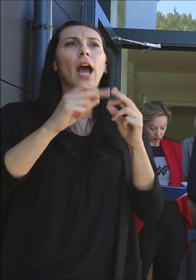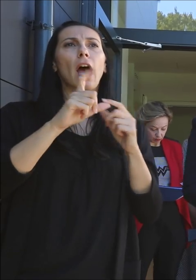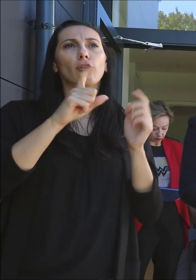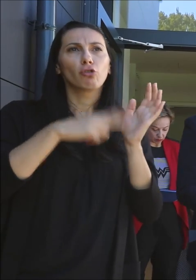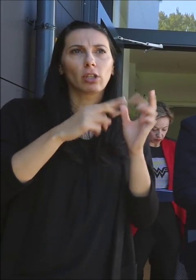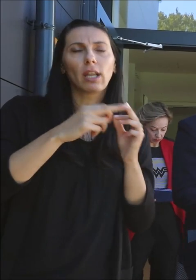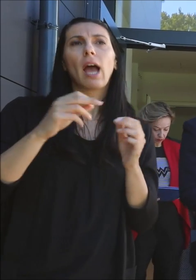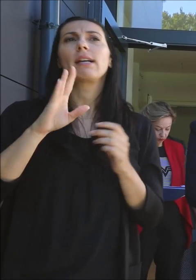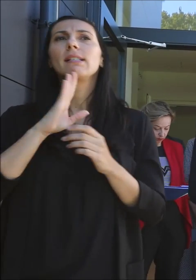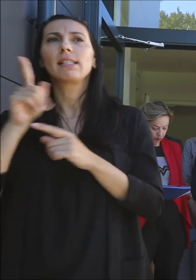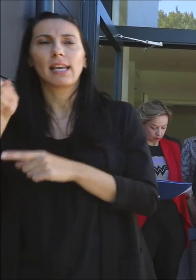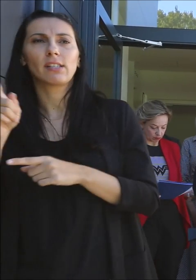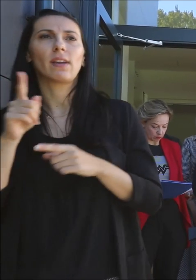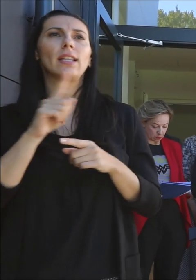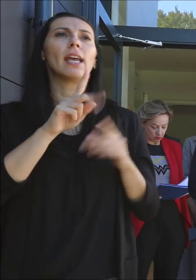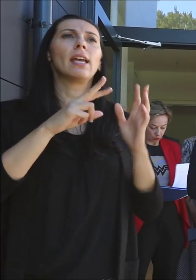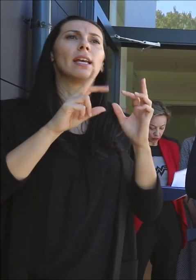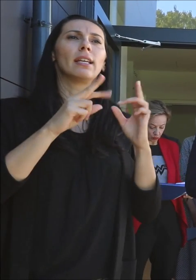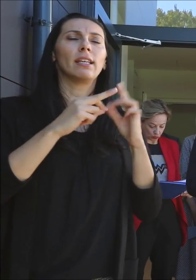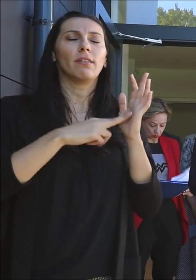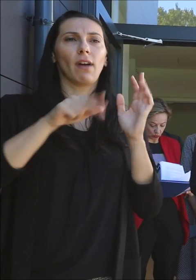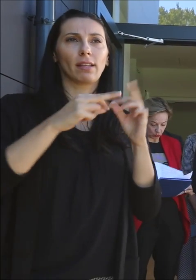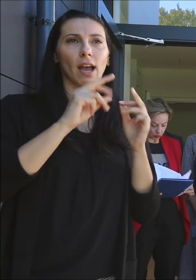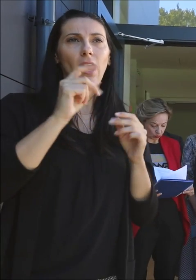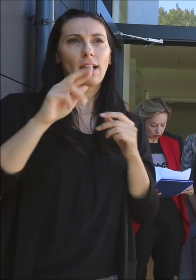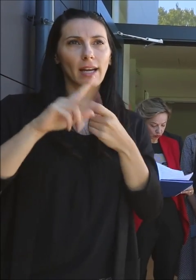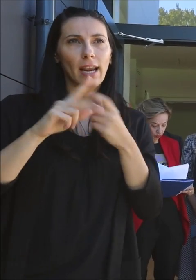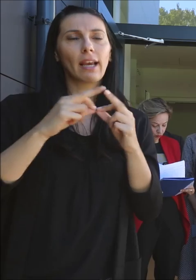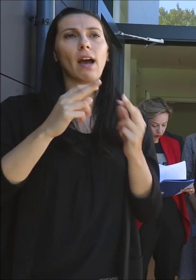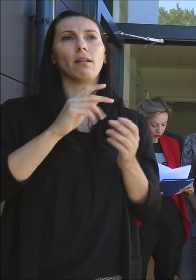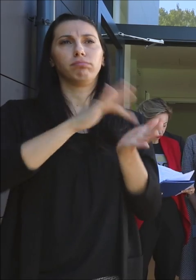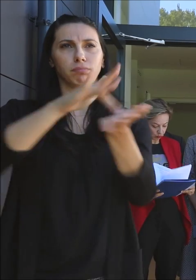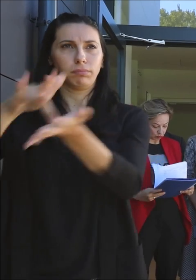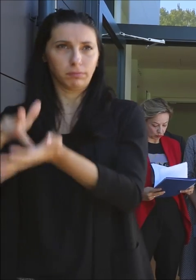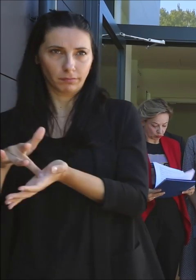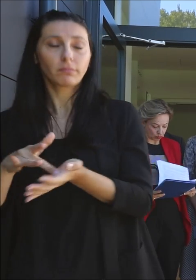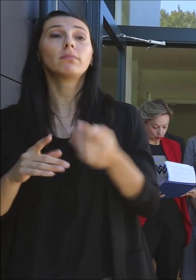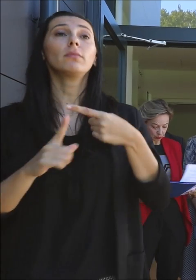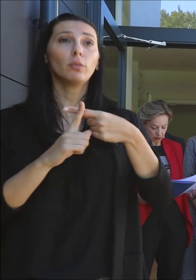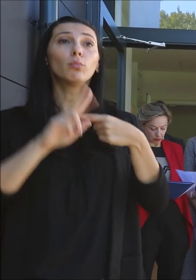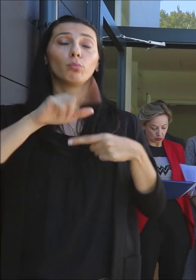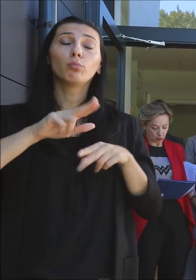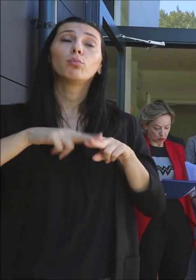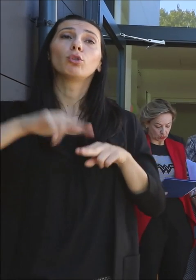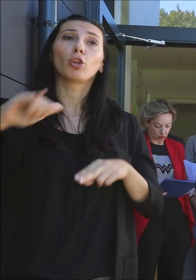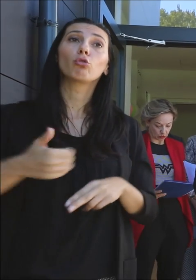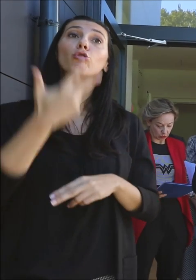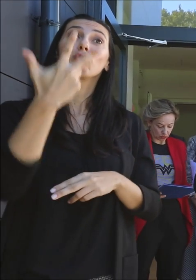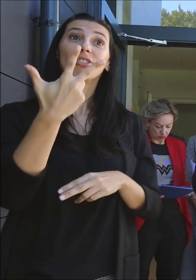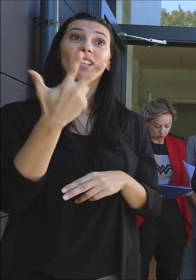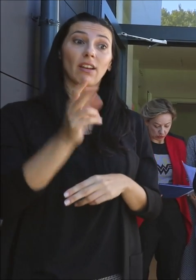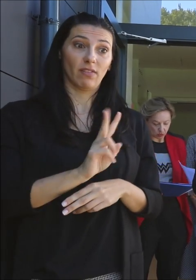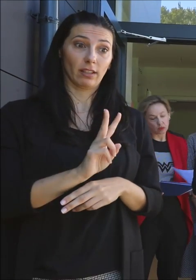Svjetstavnom Svjetskoj selnici u Ivanjoj reci. Imaćemo isto tako još 3 vrtića u ovom